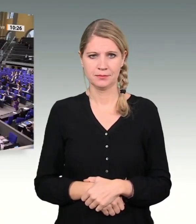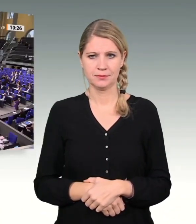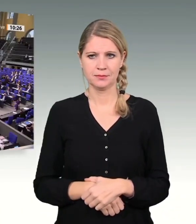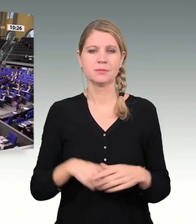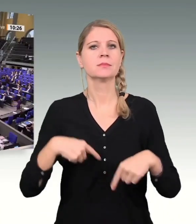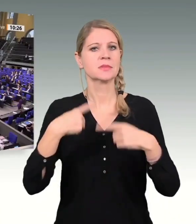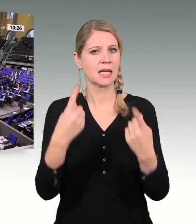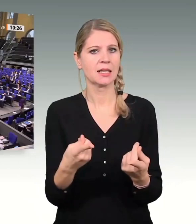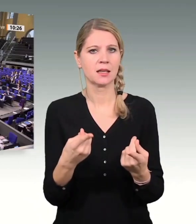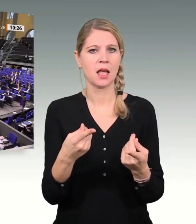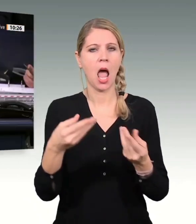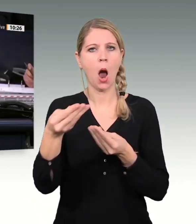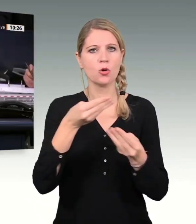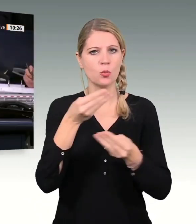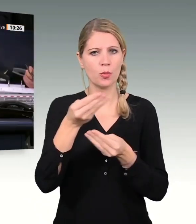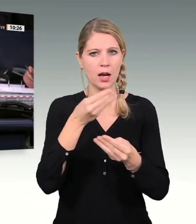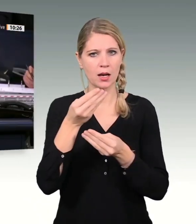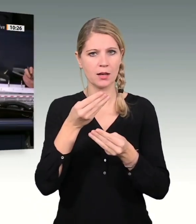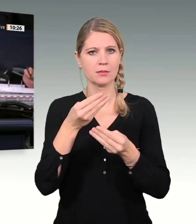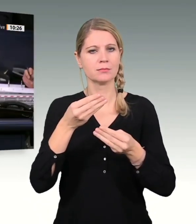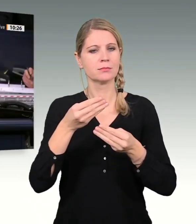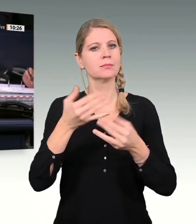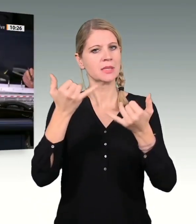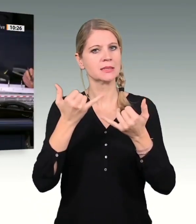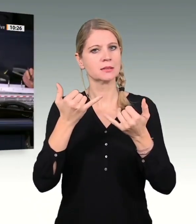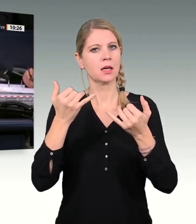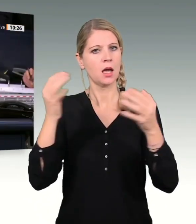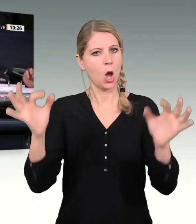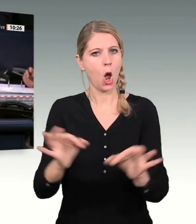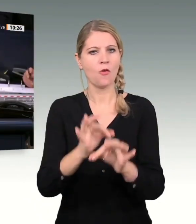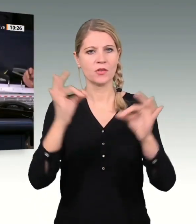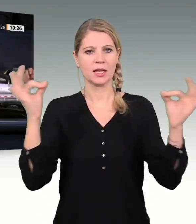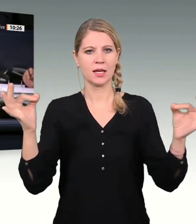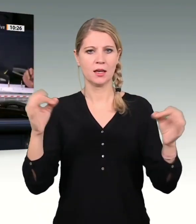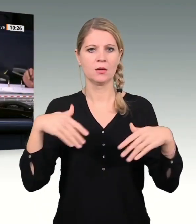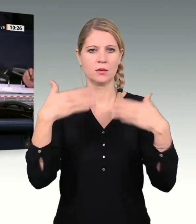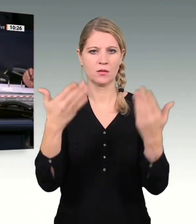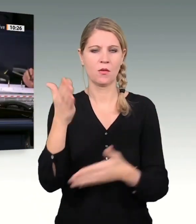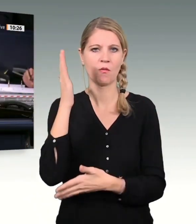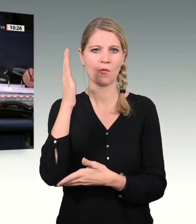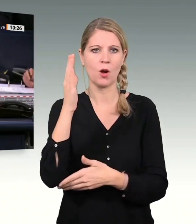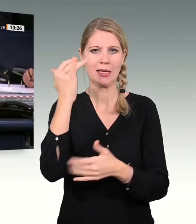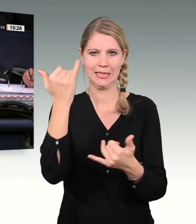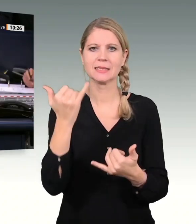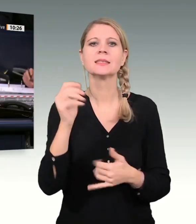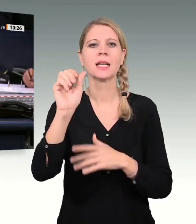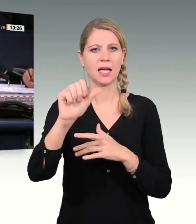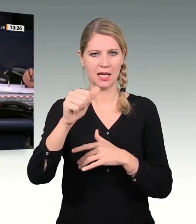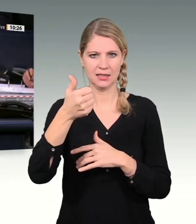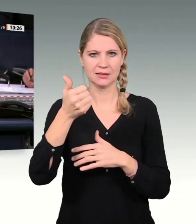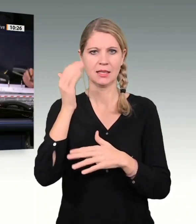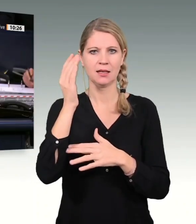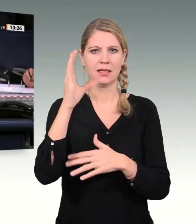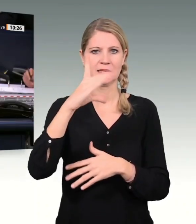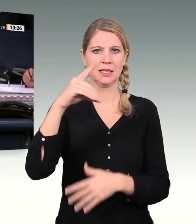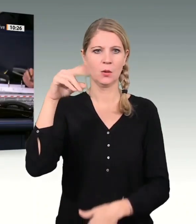Dann eröffne ich die Aussprache. Das Wort hat als erster Redner für die CDU